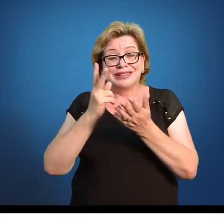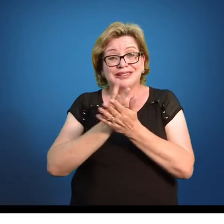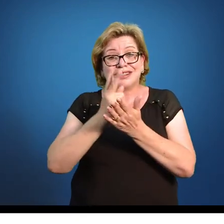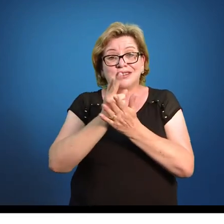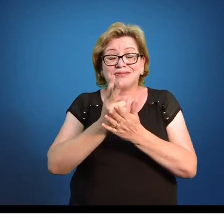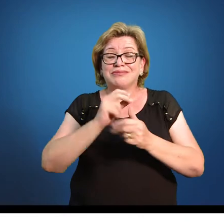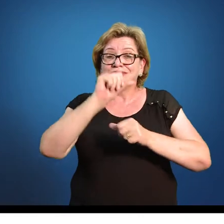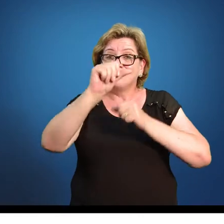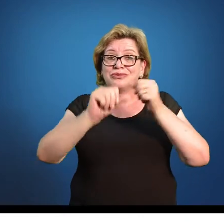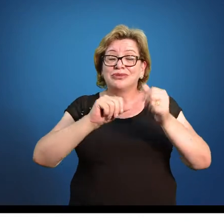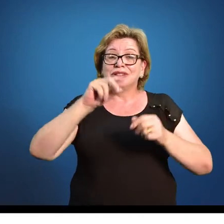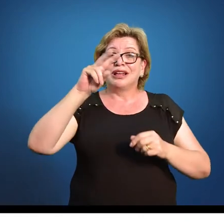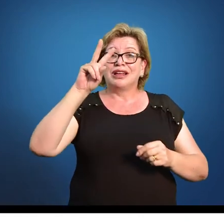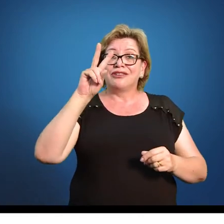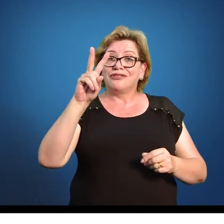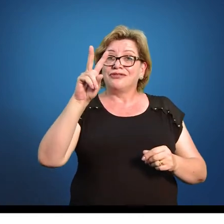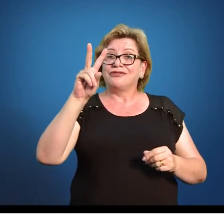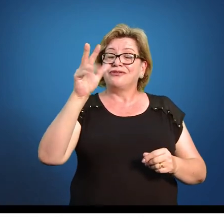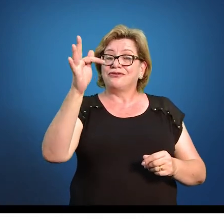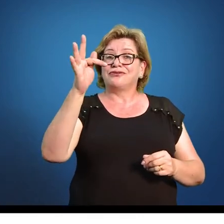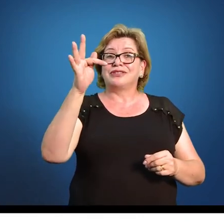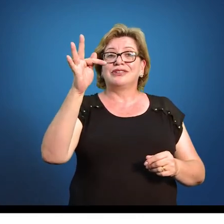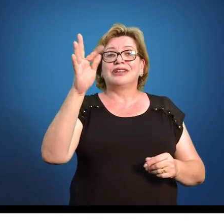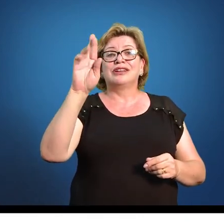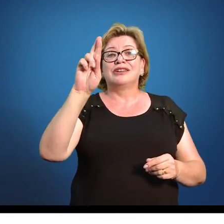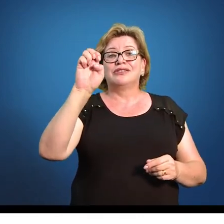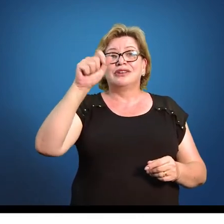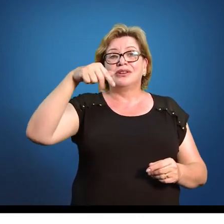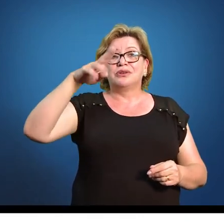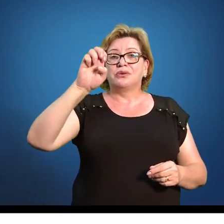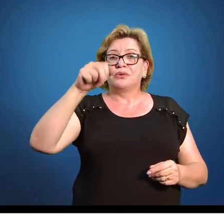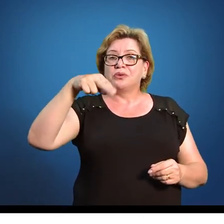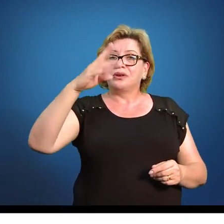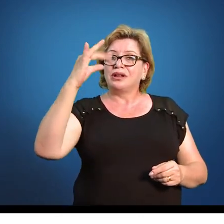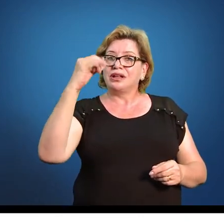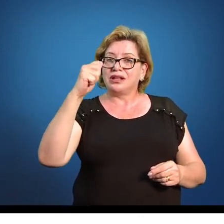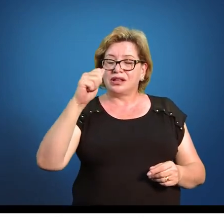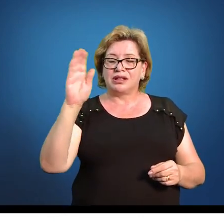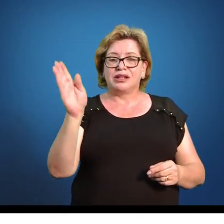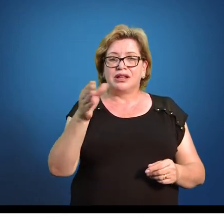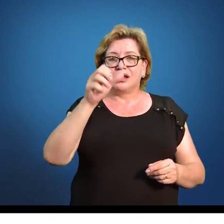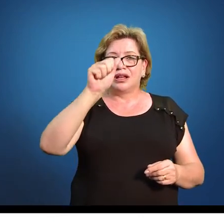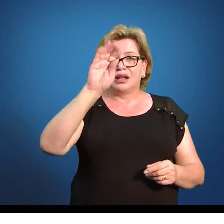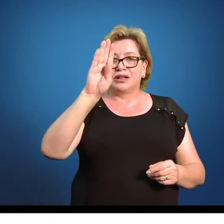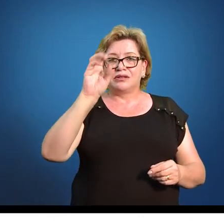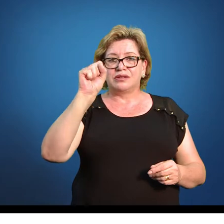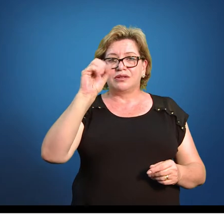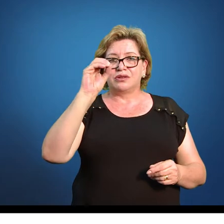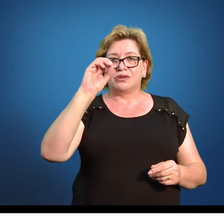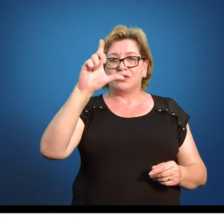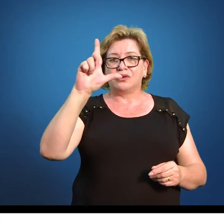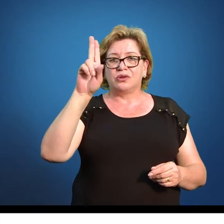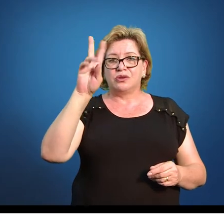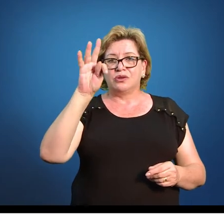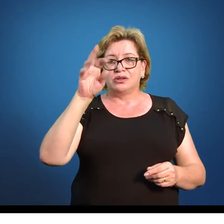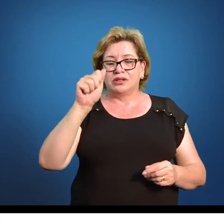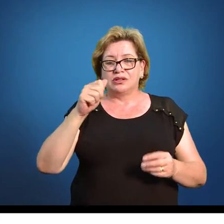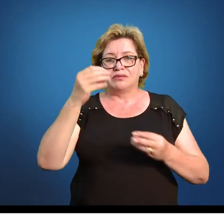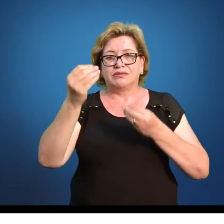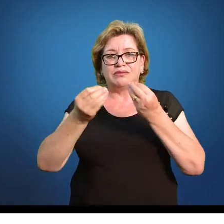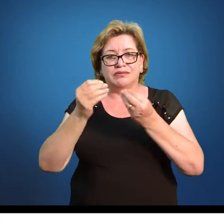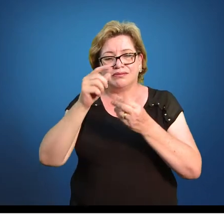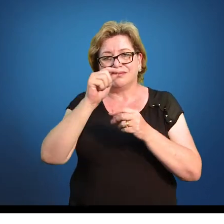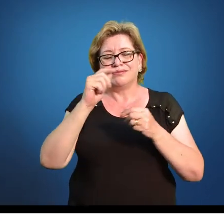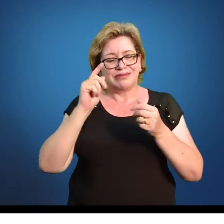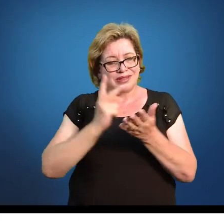valor da sua frequência absoluta. É ela que vai mudar. Então, como eu já citei, o do professor sempre é mais fácil,